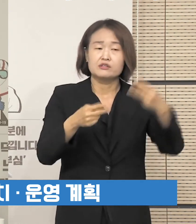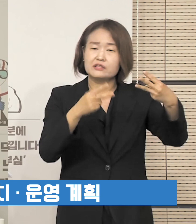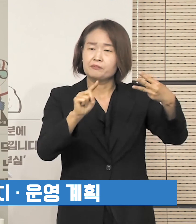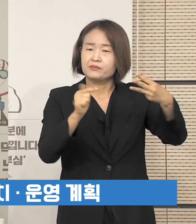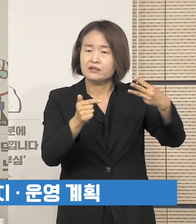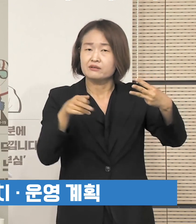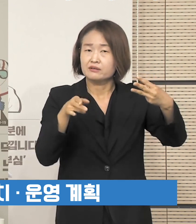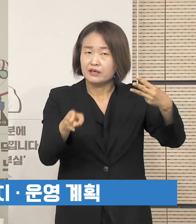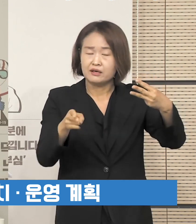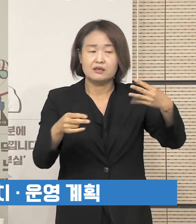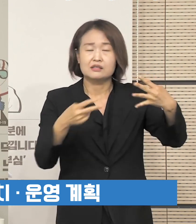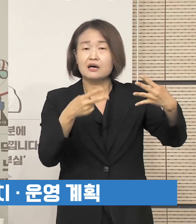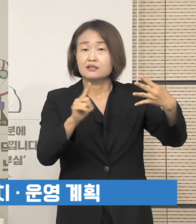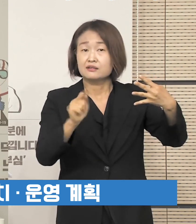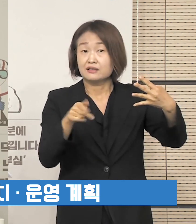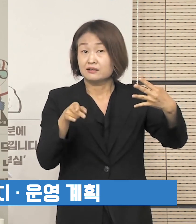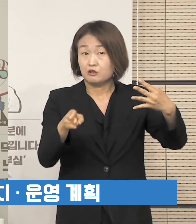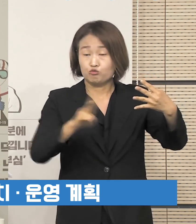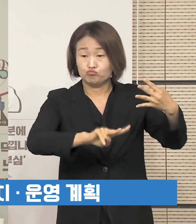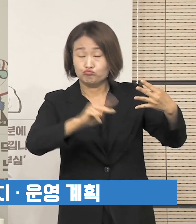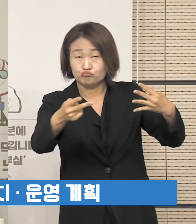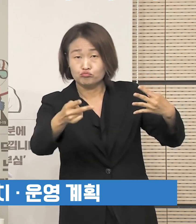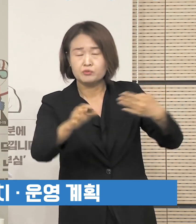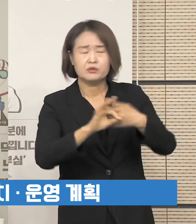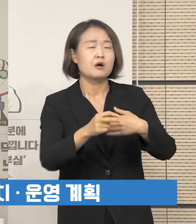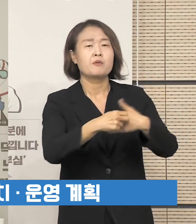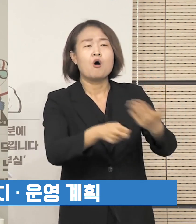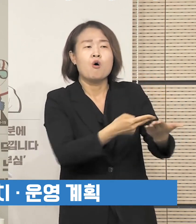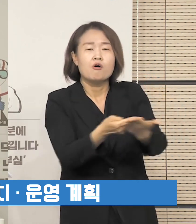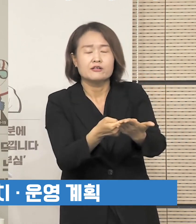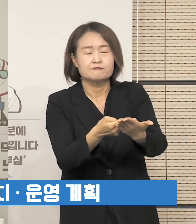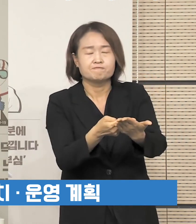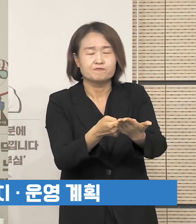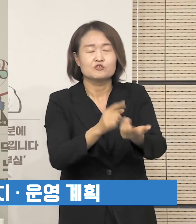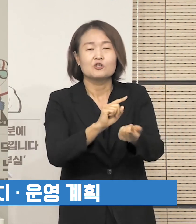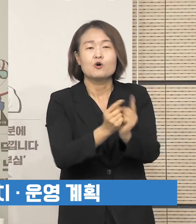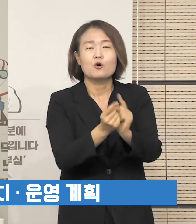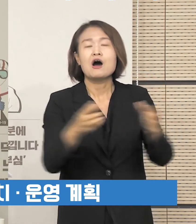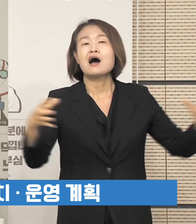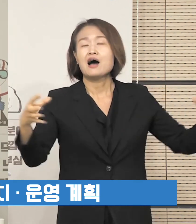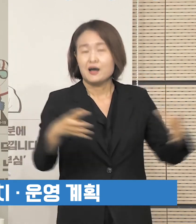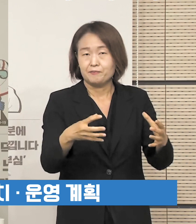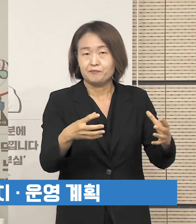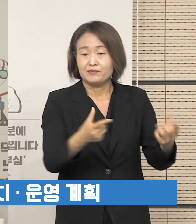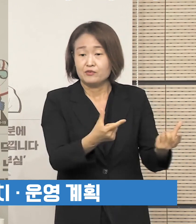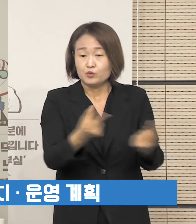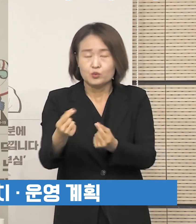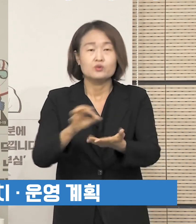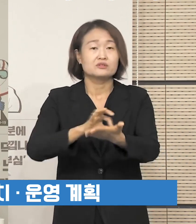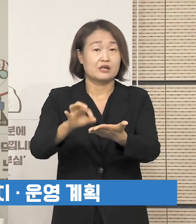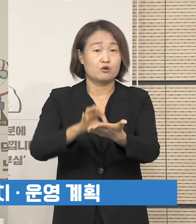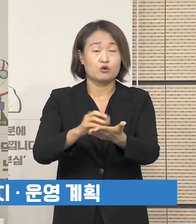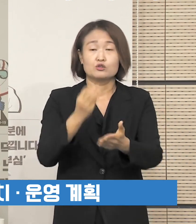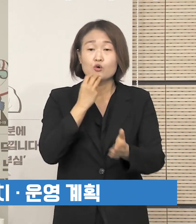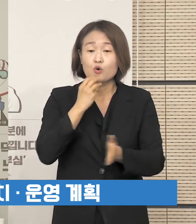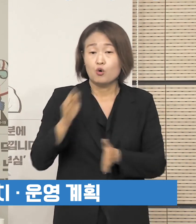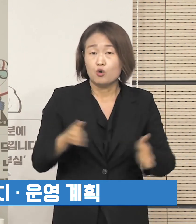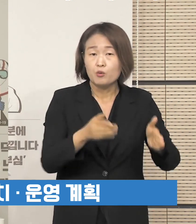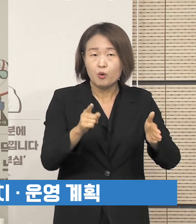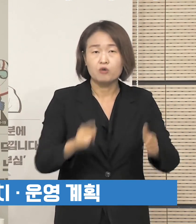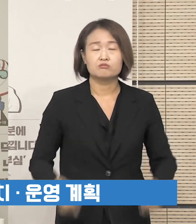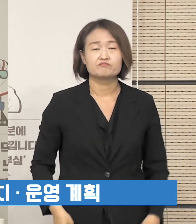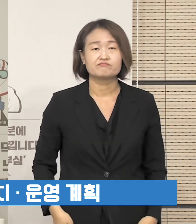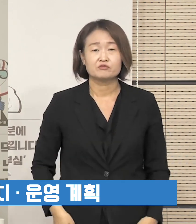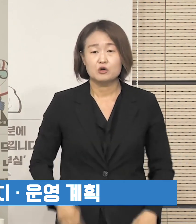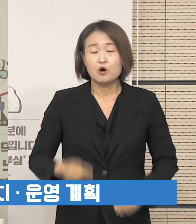전환될 경우에는 병상 공동 활용이 시급합니다. 이 경우에 수도권 통합환자